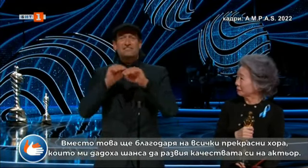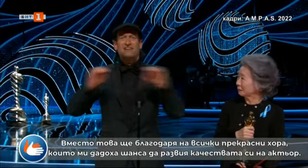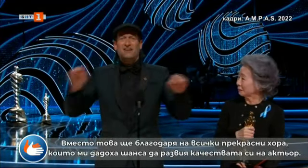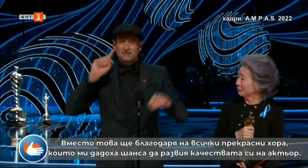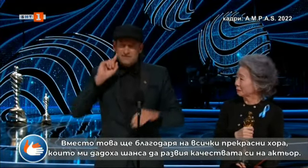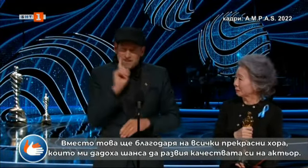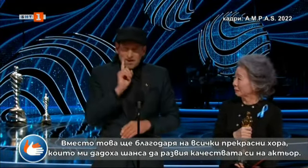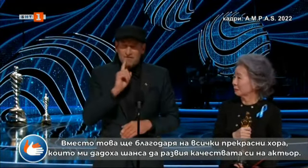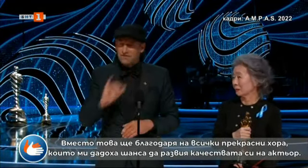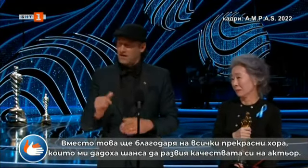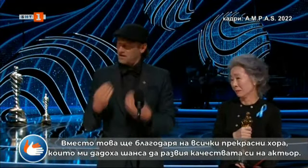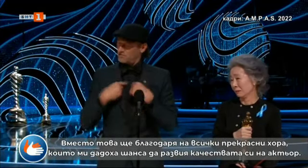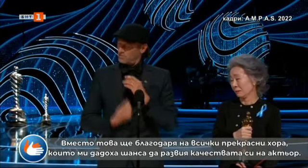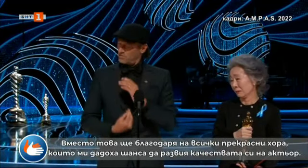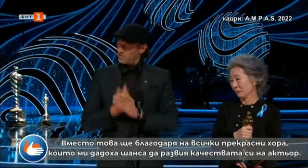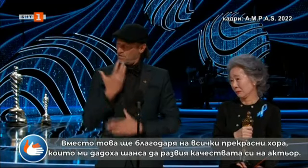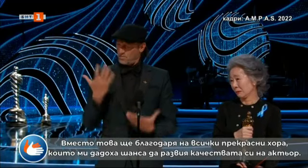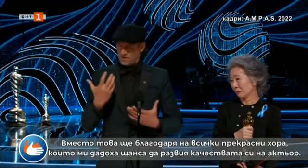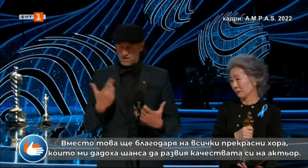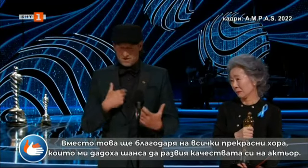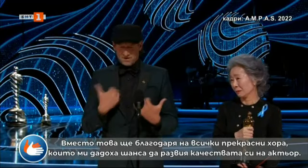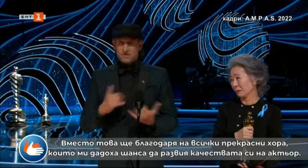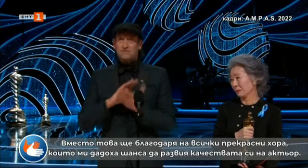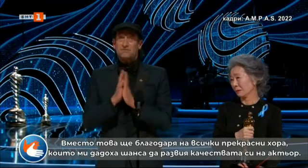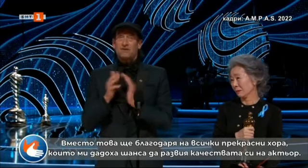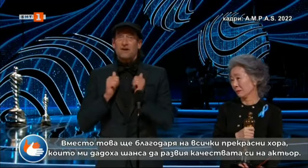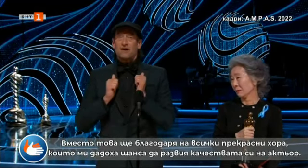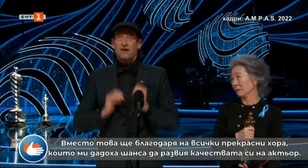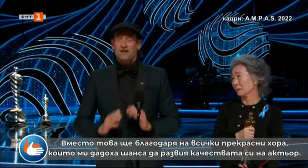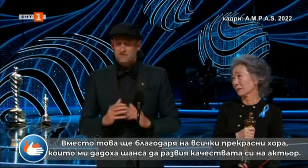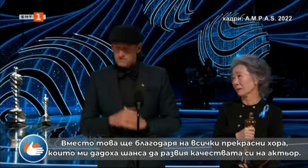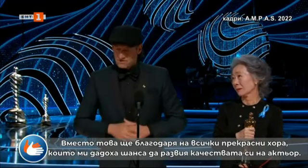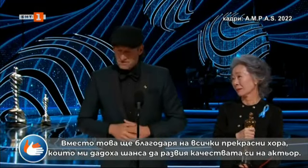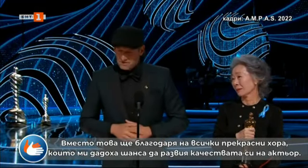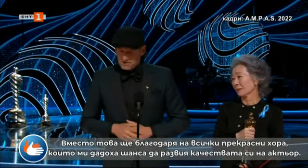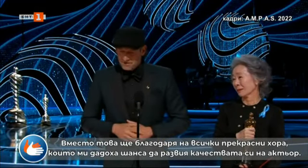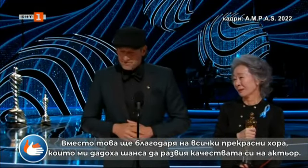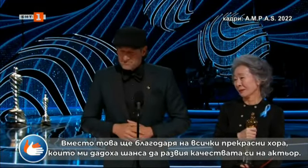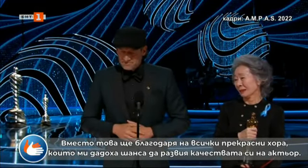Вместо това ще благодаря на всички прекрасни хора, които ми дадоха шанса да развия качествата си на актьор.